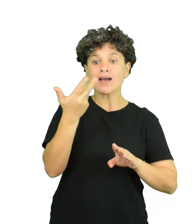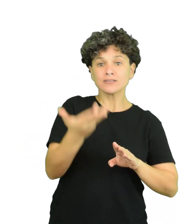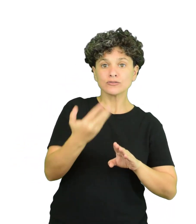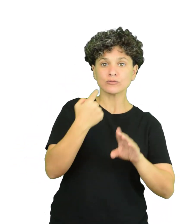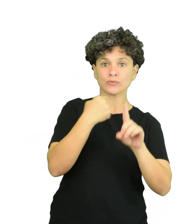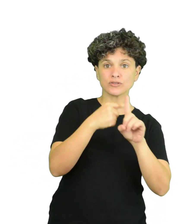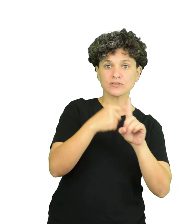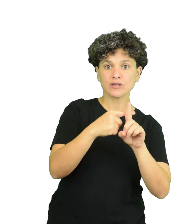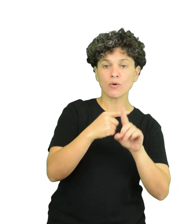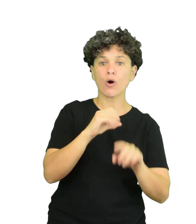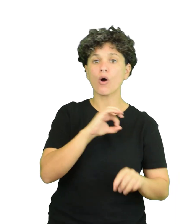positiva.